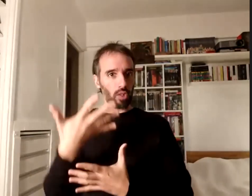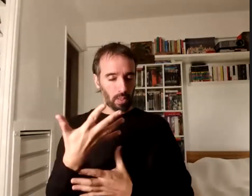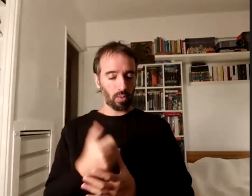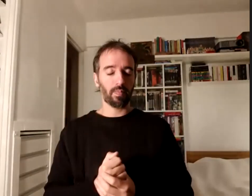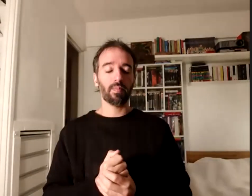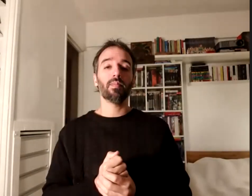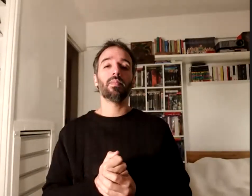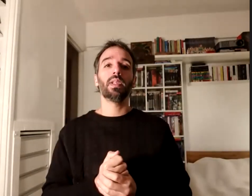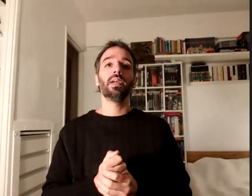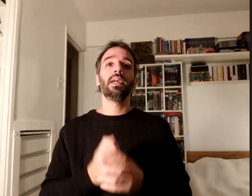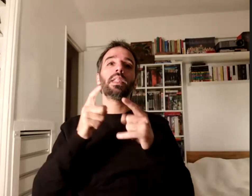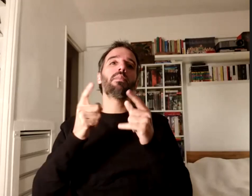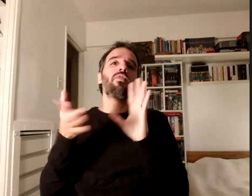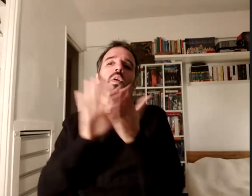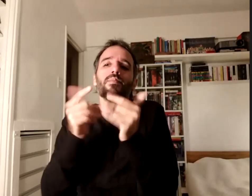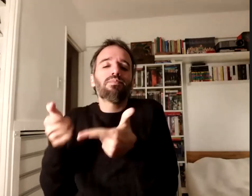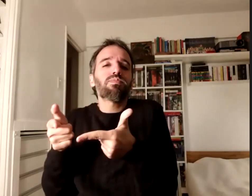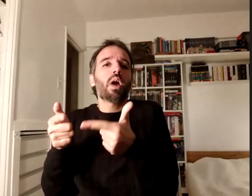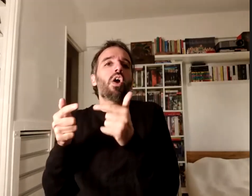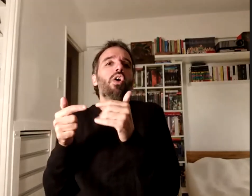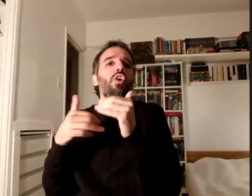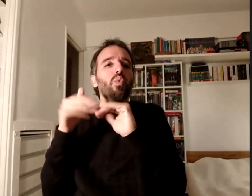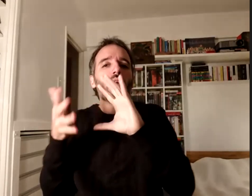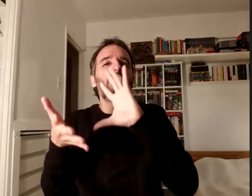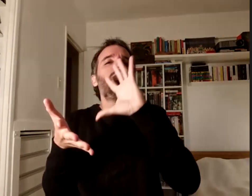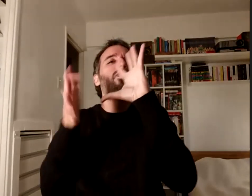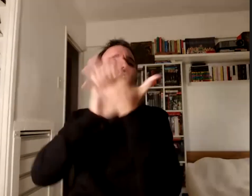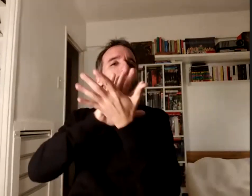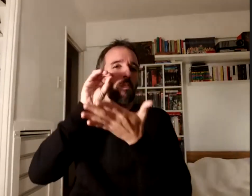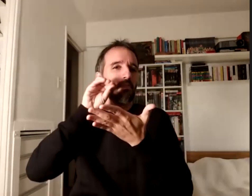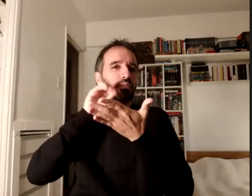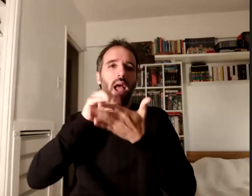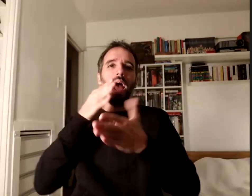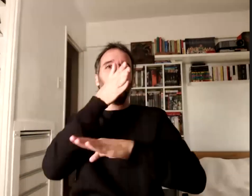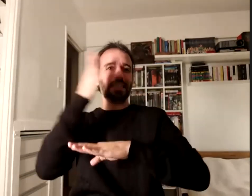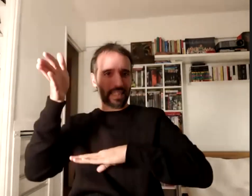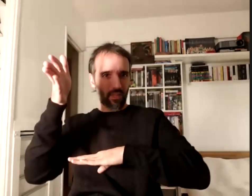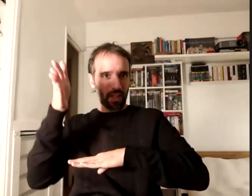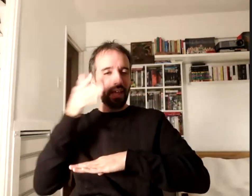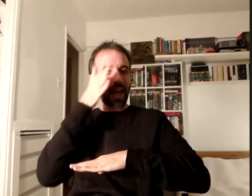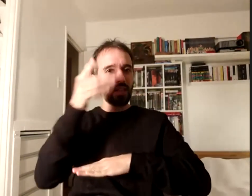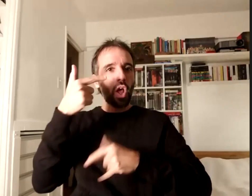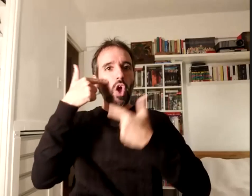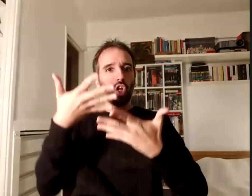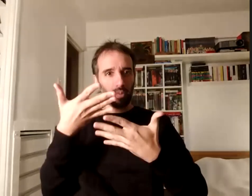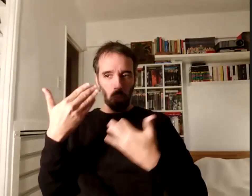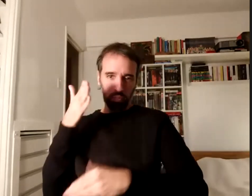construcción de formas más accesibles de acceso a ese conocimiento va junto con